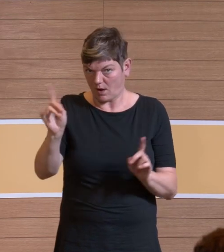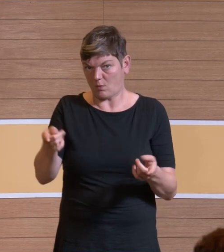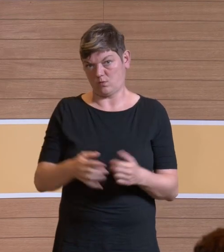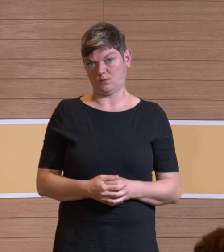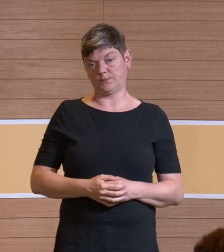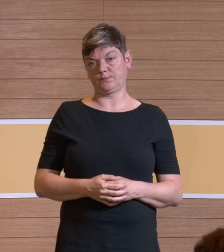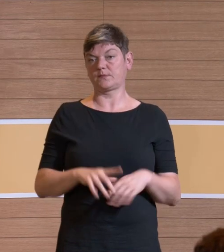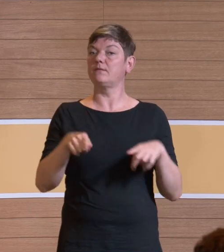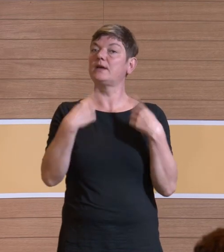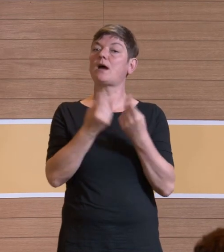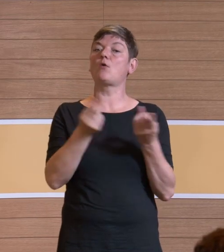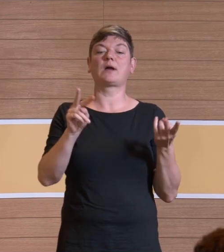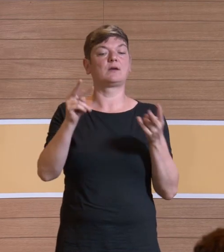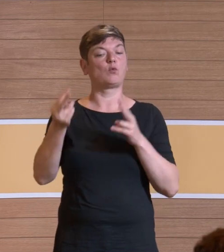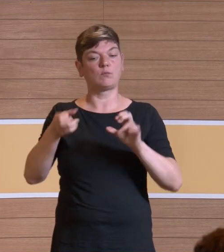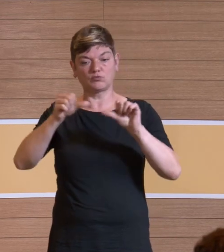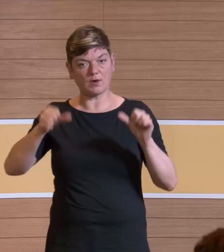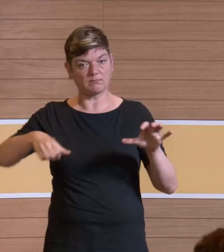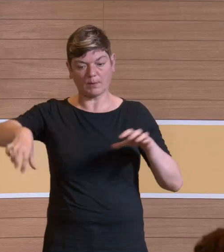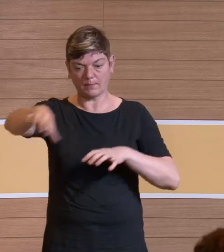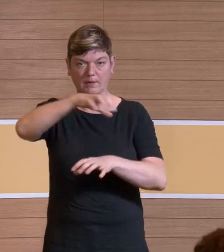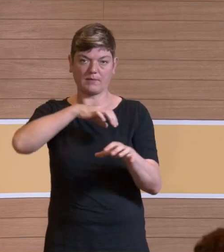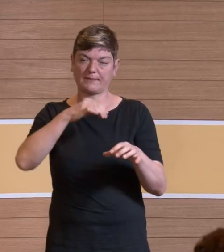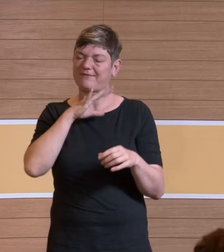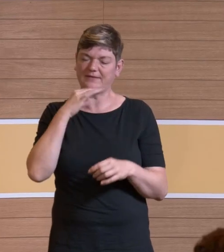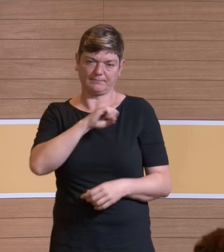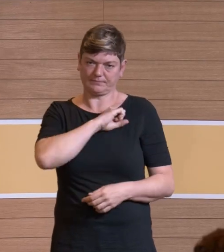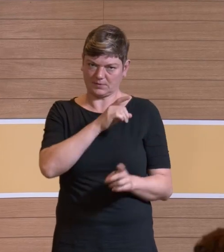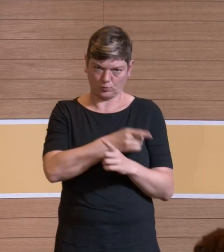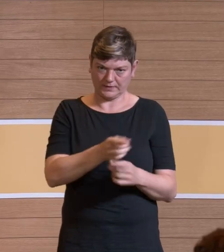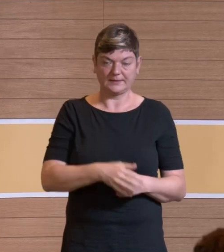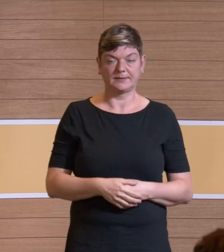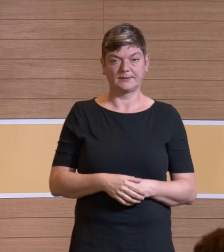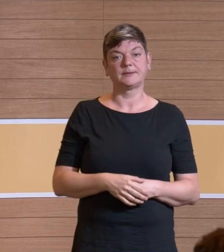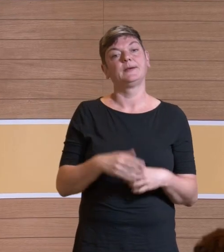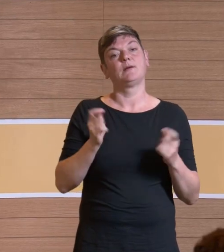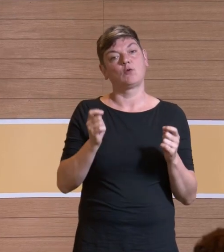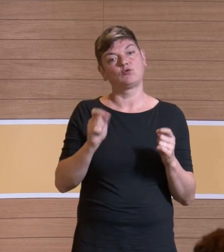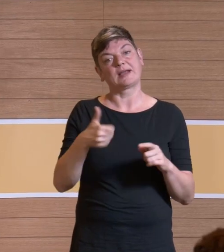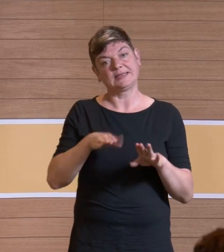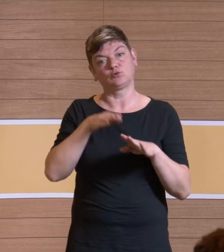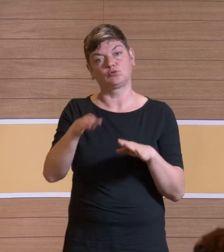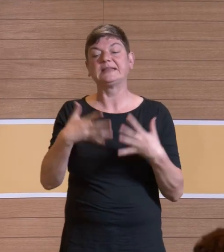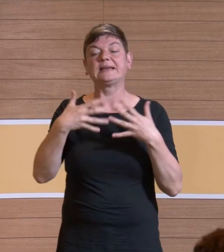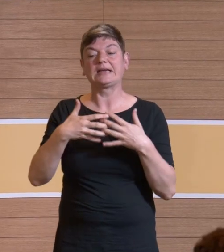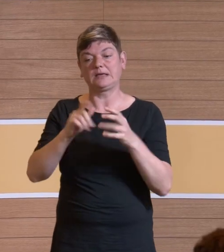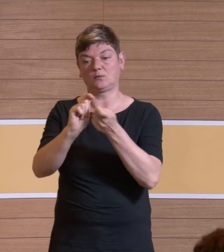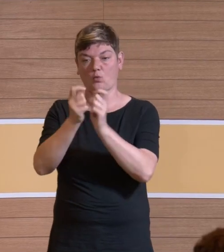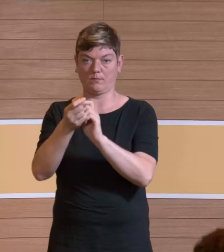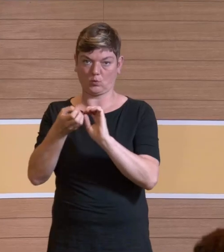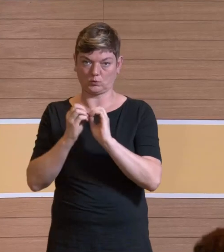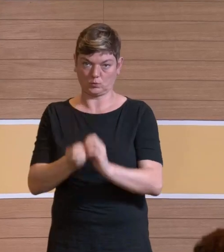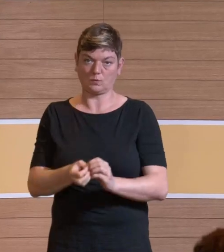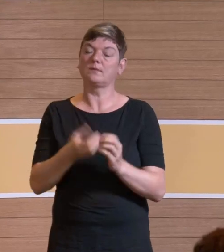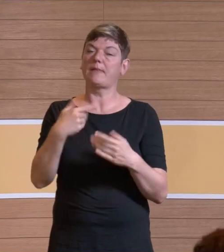umgestaltet werden, der Effekt ist nicht so groß, der größere Effekt, und da sollte man eigentlich anfangen, wir haben durch leisere Geräte, dass da der Pegel